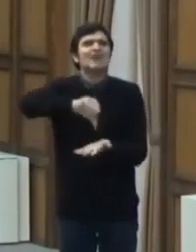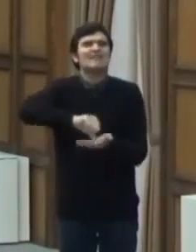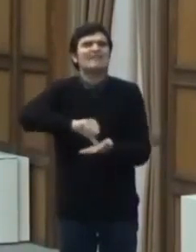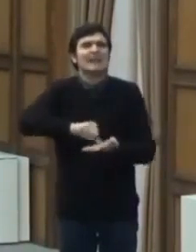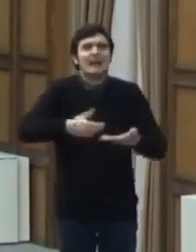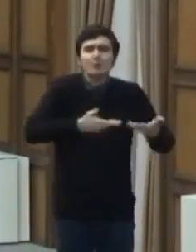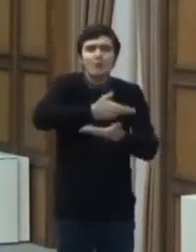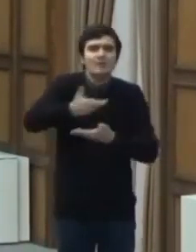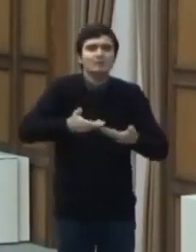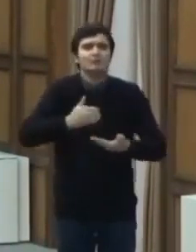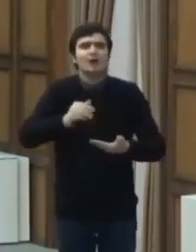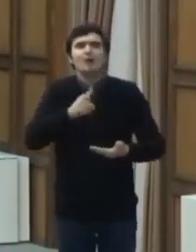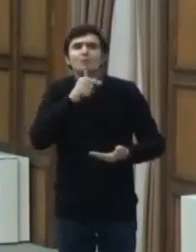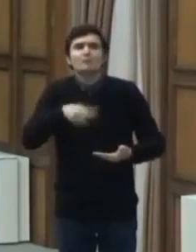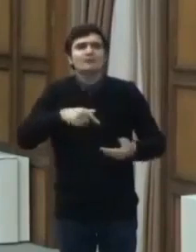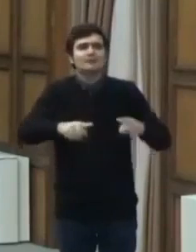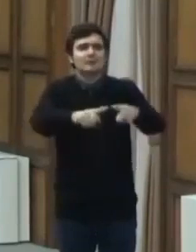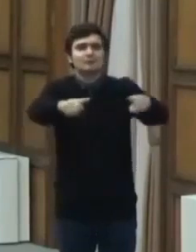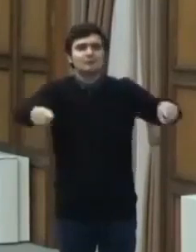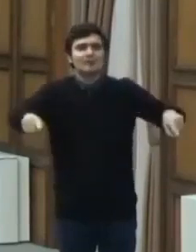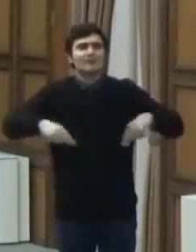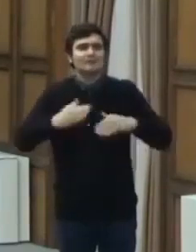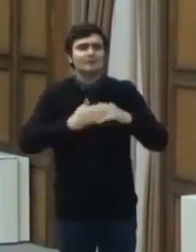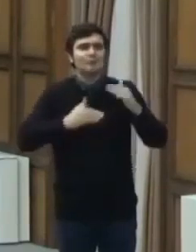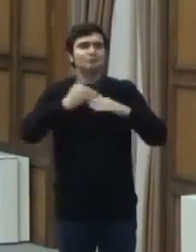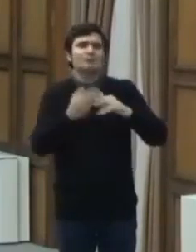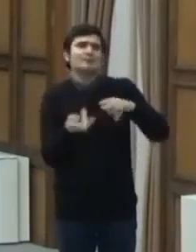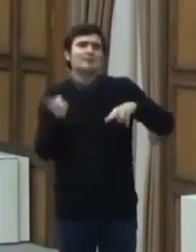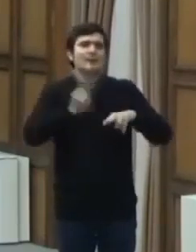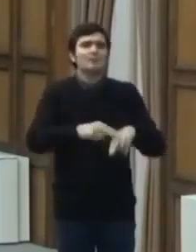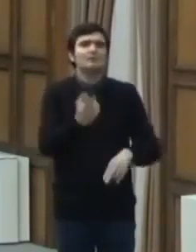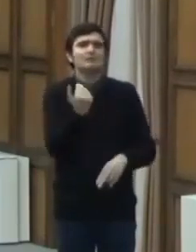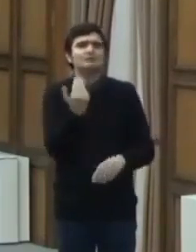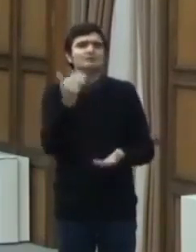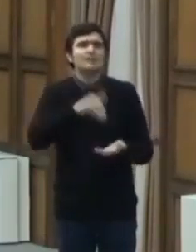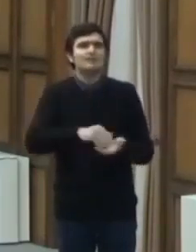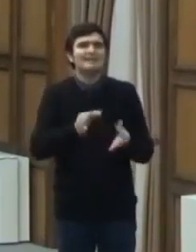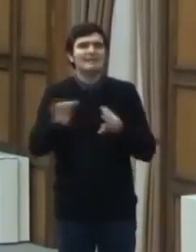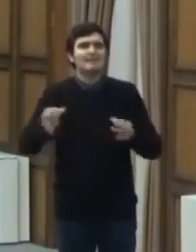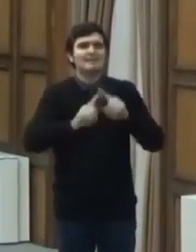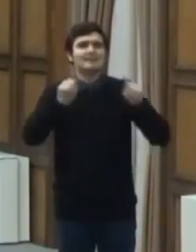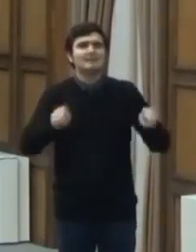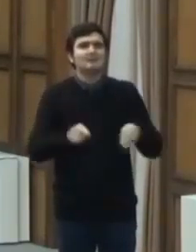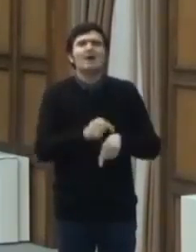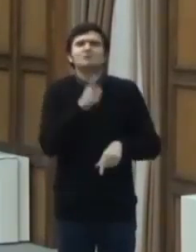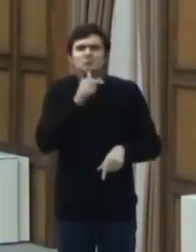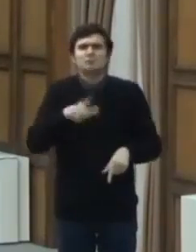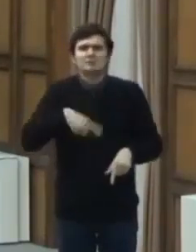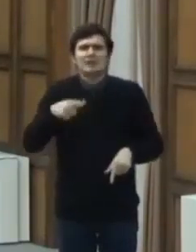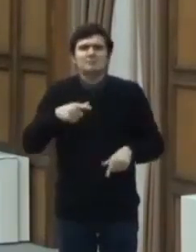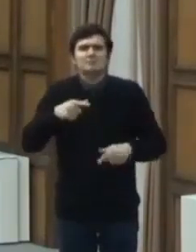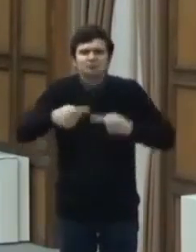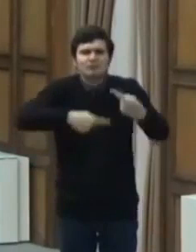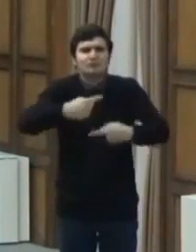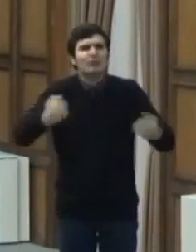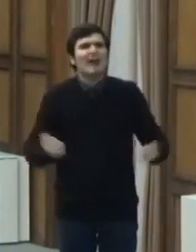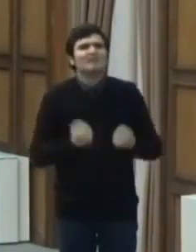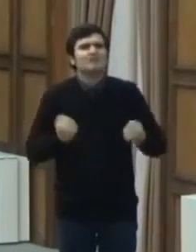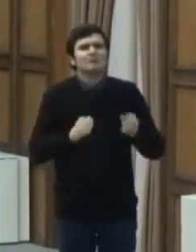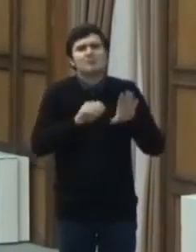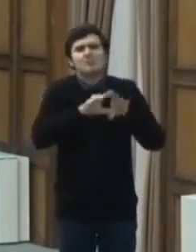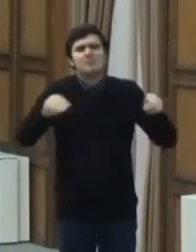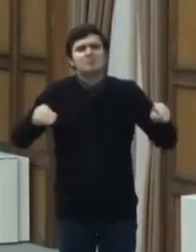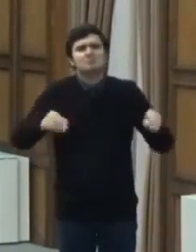cu suprafața construită mai mare de 15.000 m2, în care își desfășoară activitatea mai mulți operatori